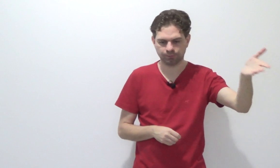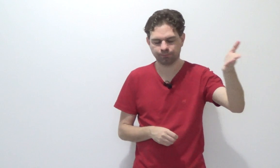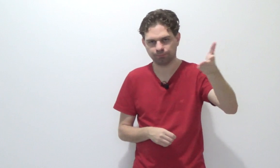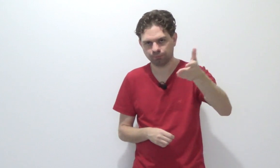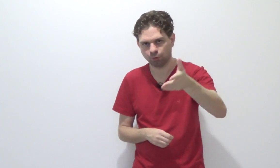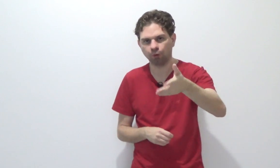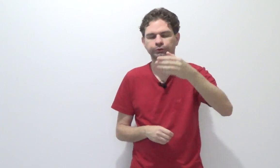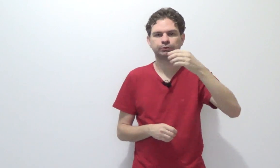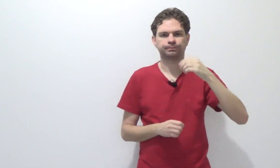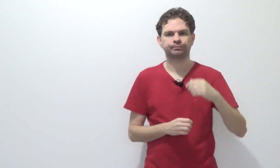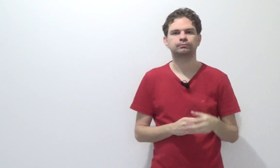onde?